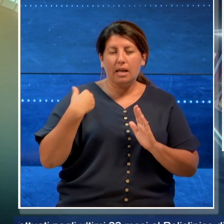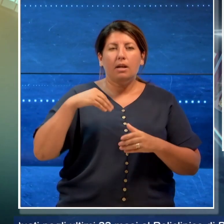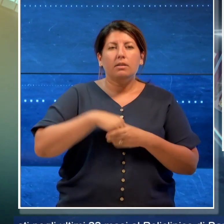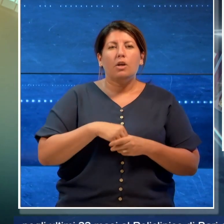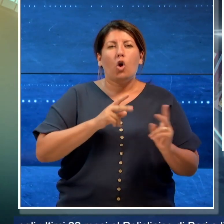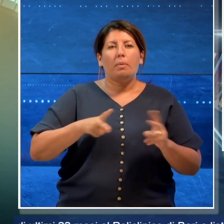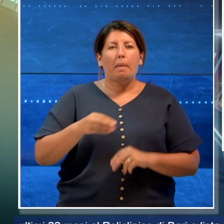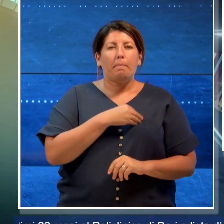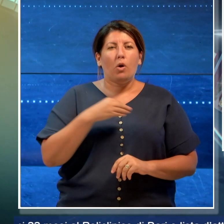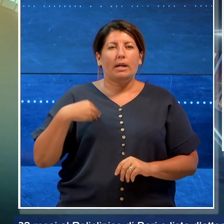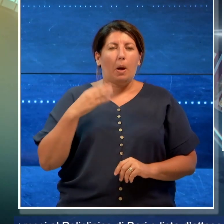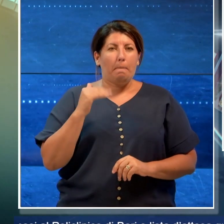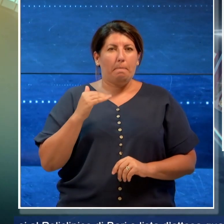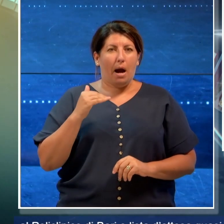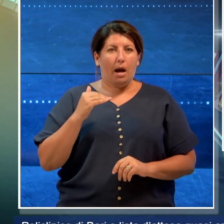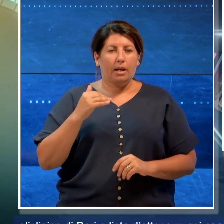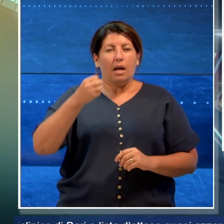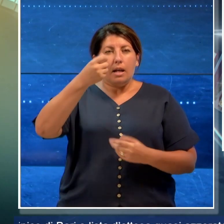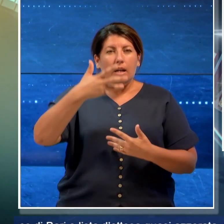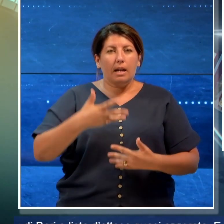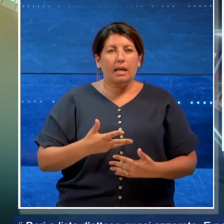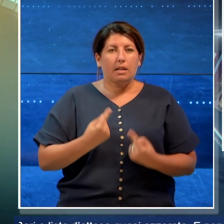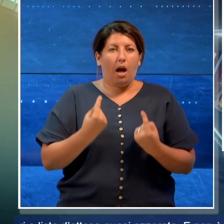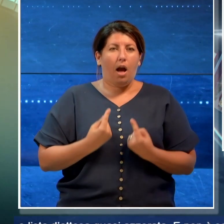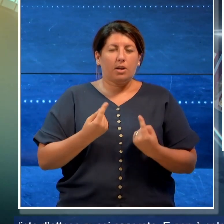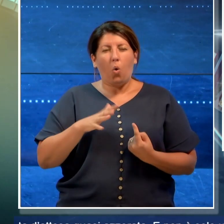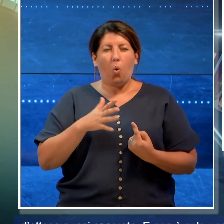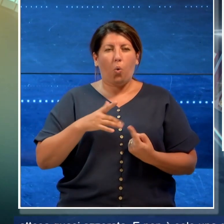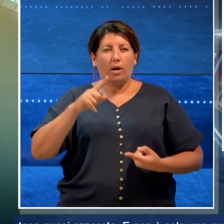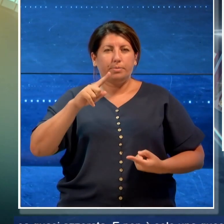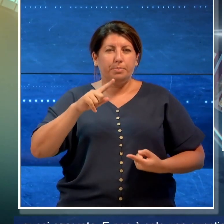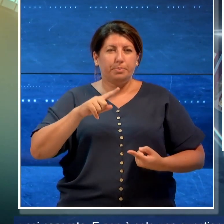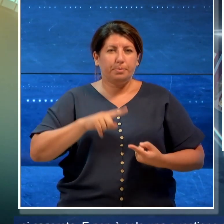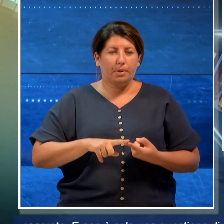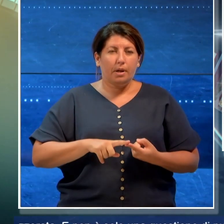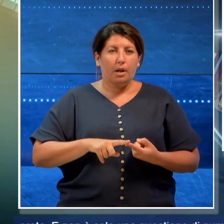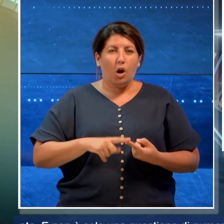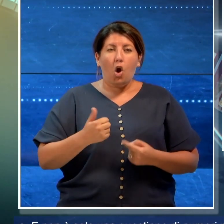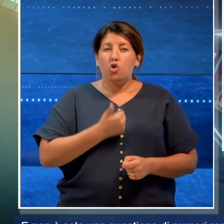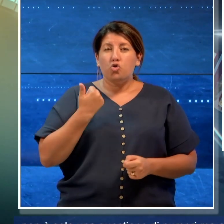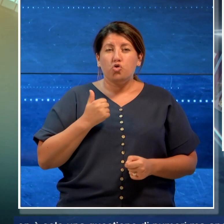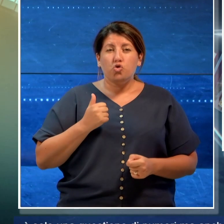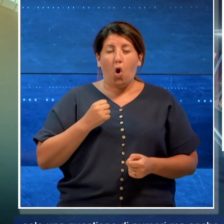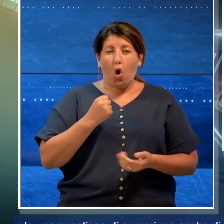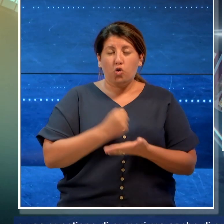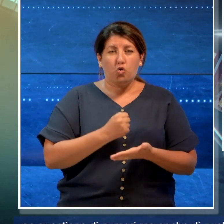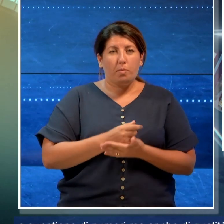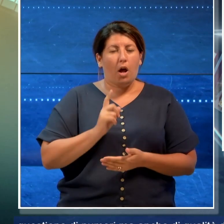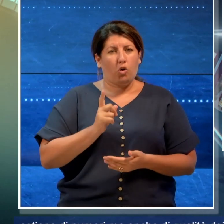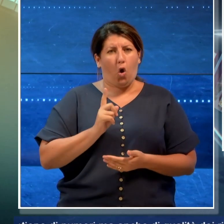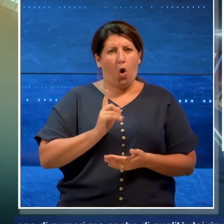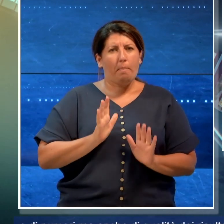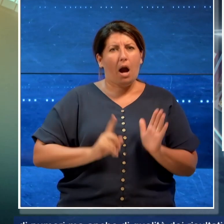lista d'attesa quasi azzerata. Non è solo una questione di numeri ma anche di qualità dei risultati